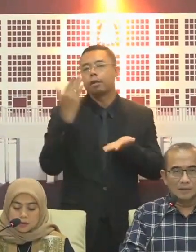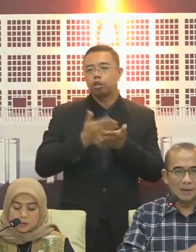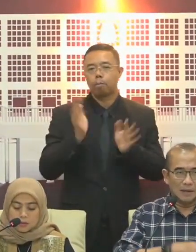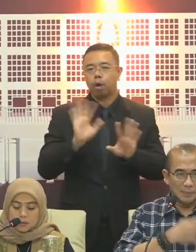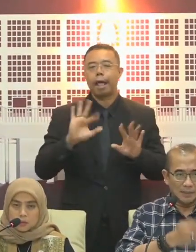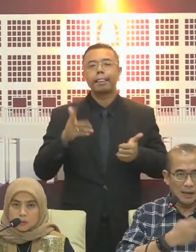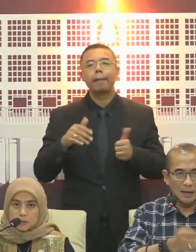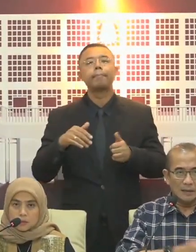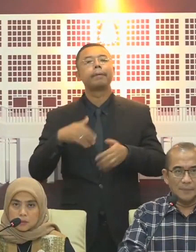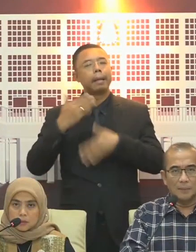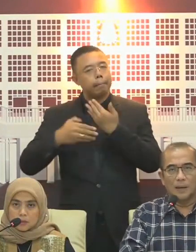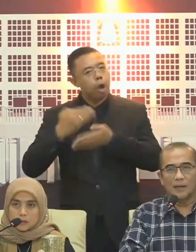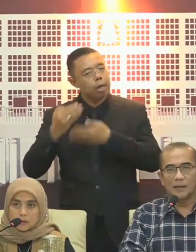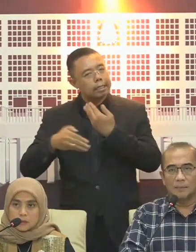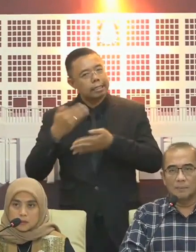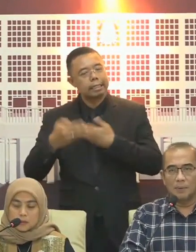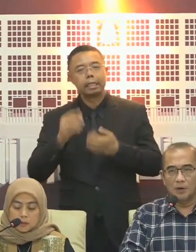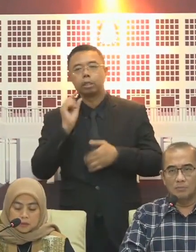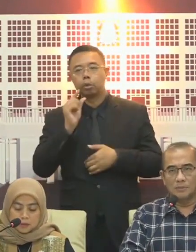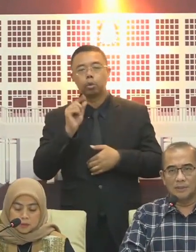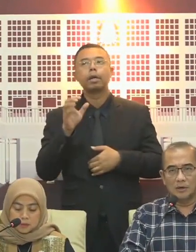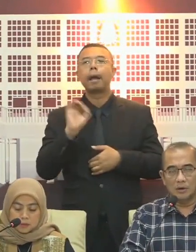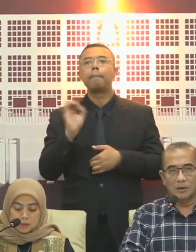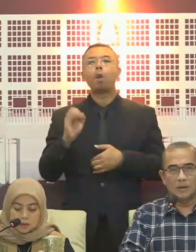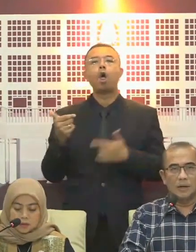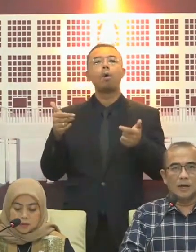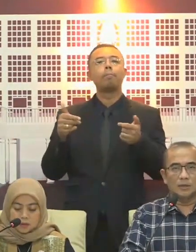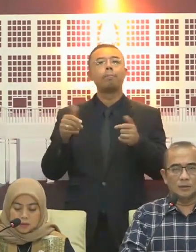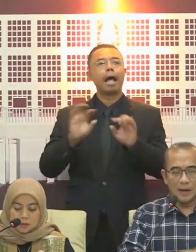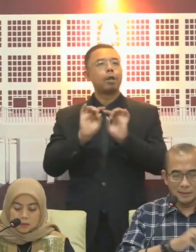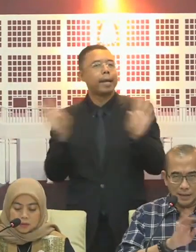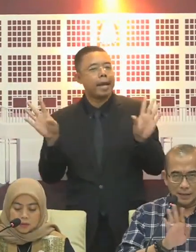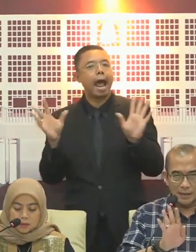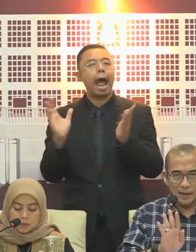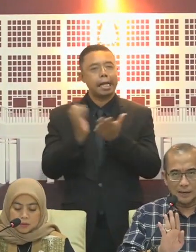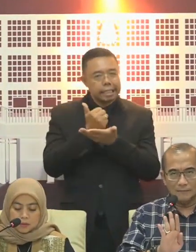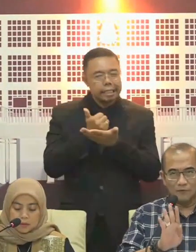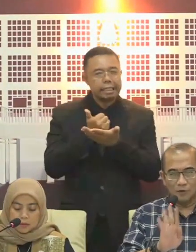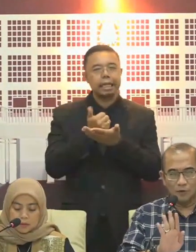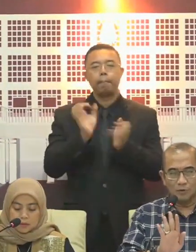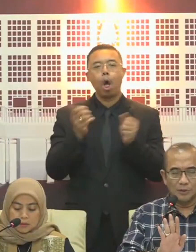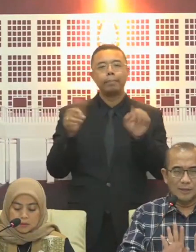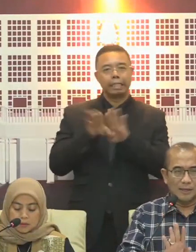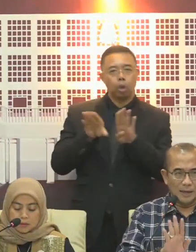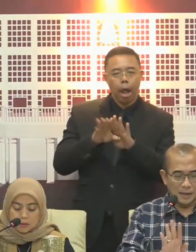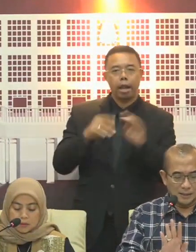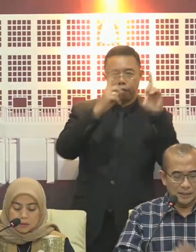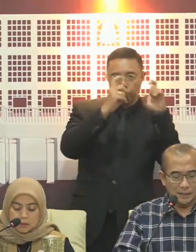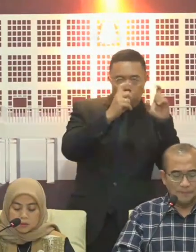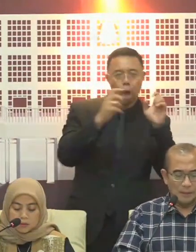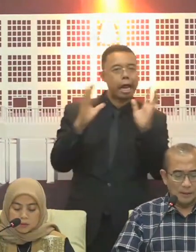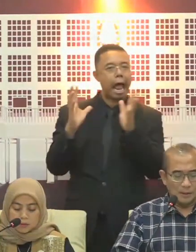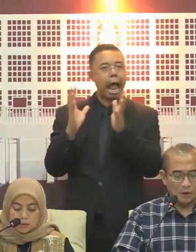Sembari berjalan, bagi yang belum sinkron atau antara tayangan foto dengan